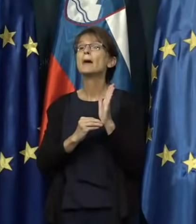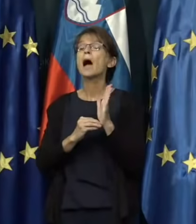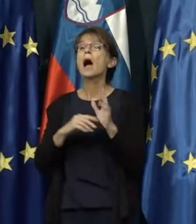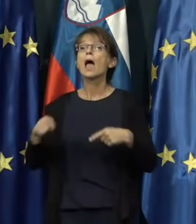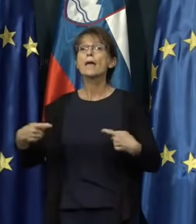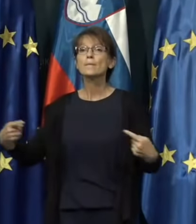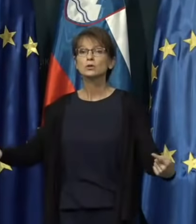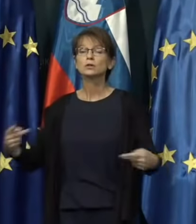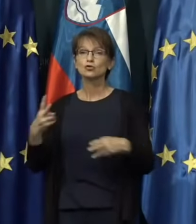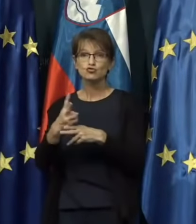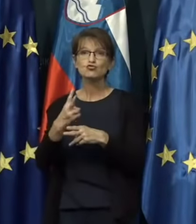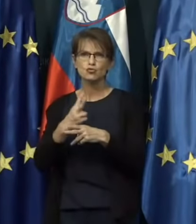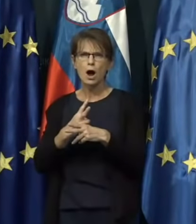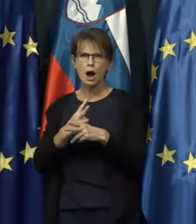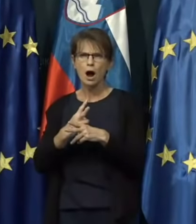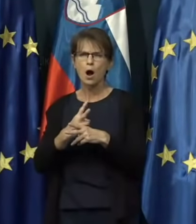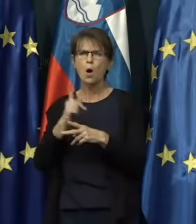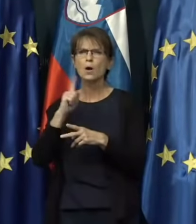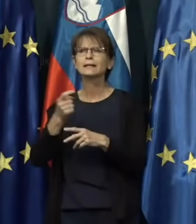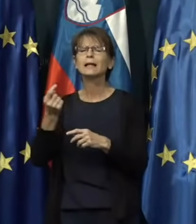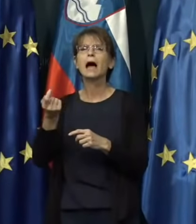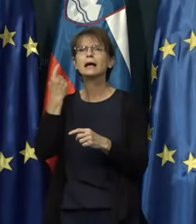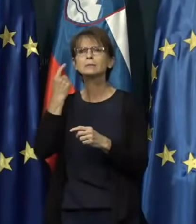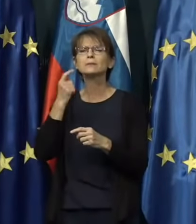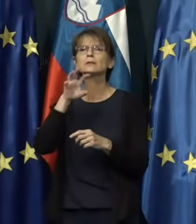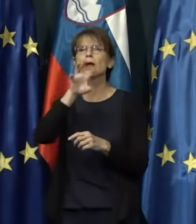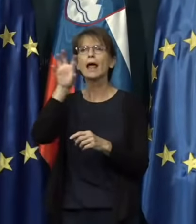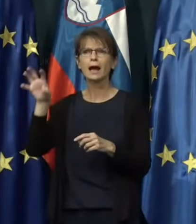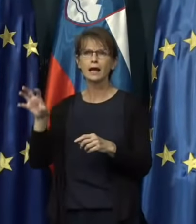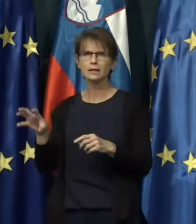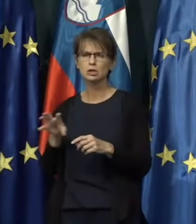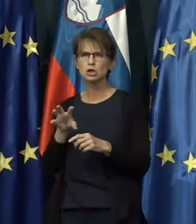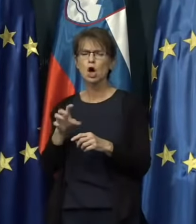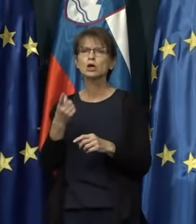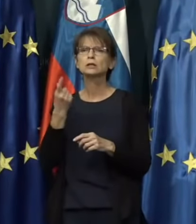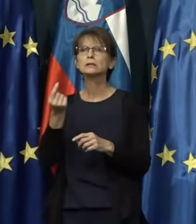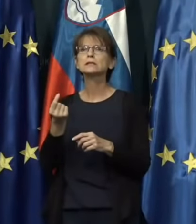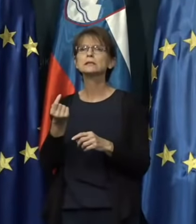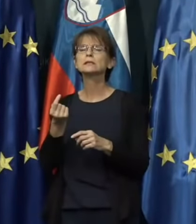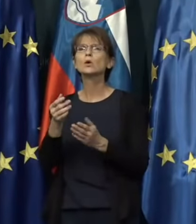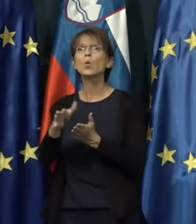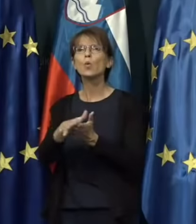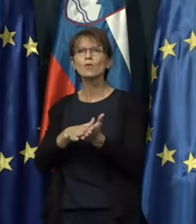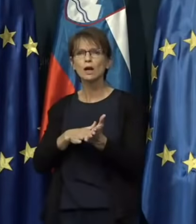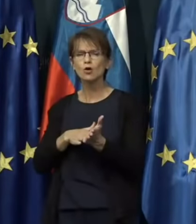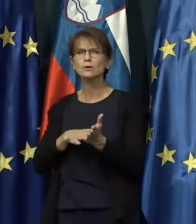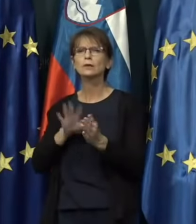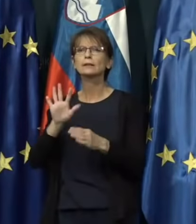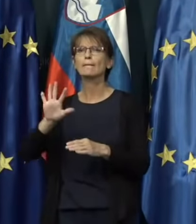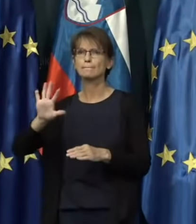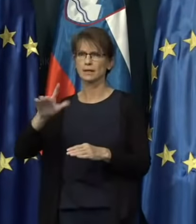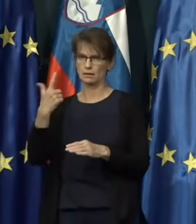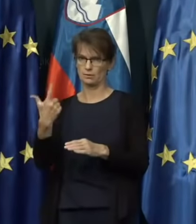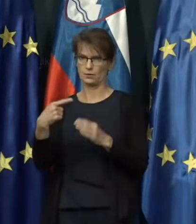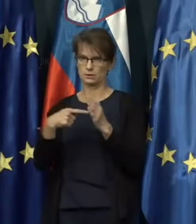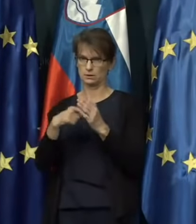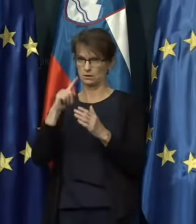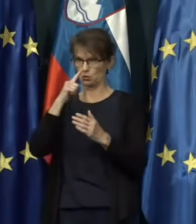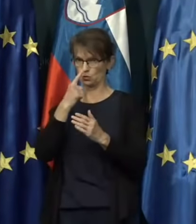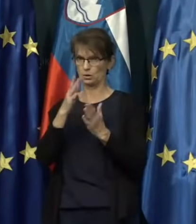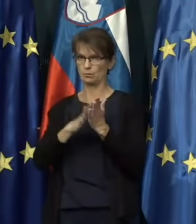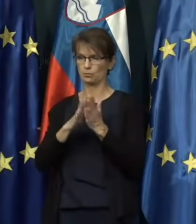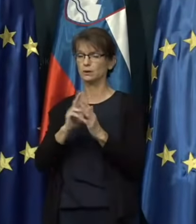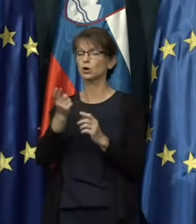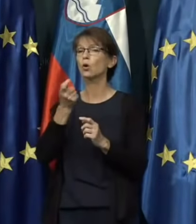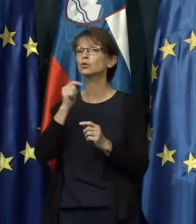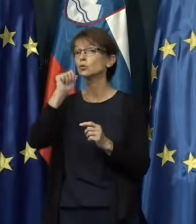varnih držav in administrativnih enot z uveljavitvijo na 25. juni, se pravi od jutri